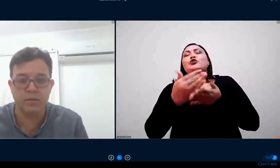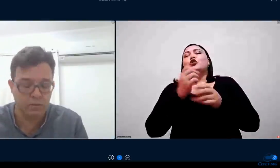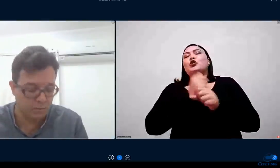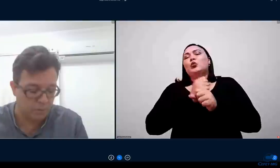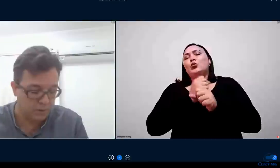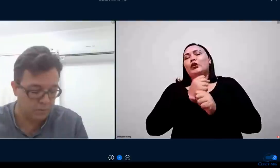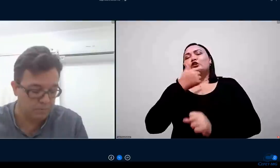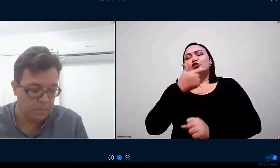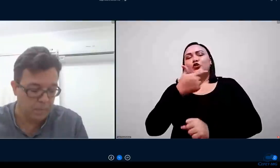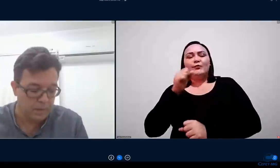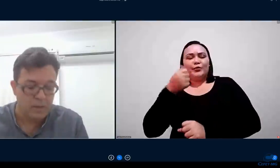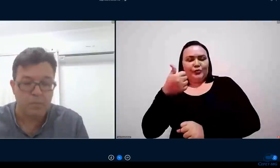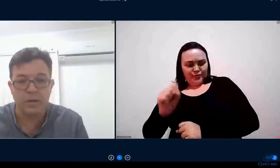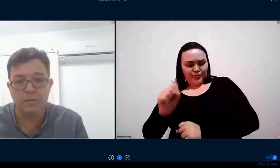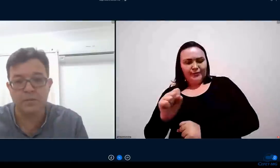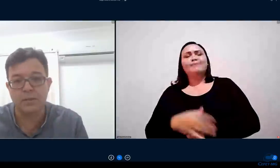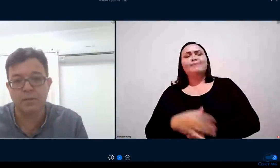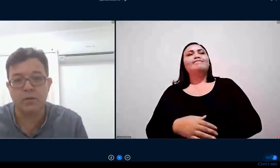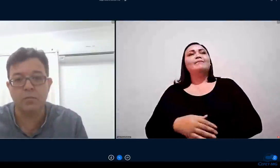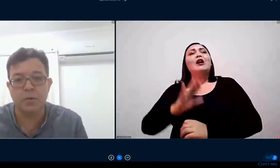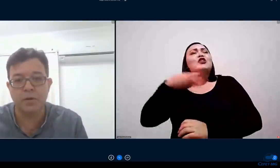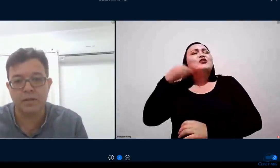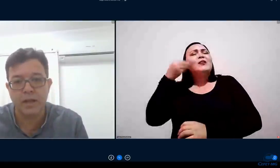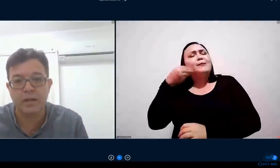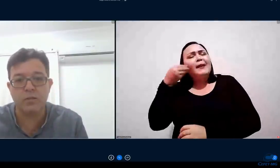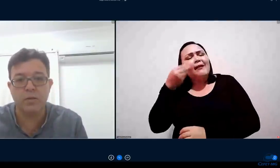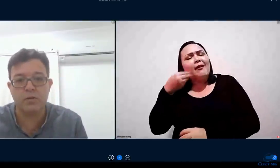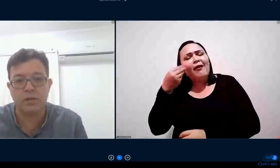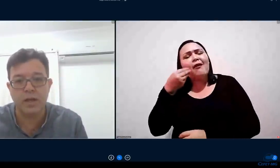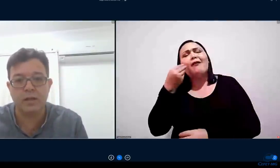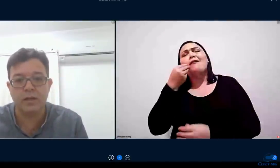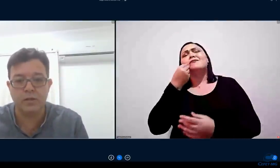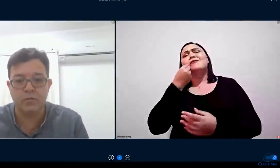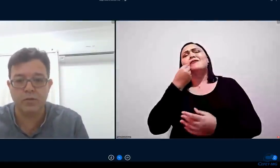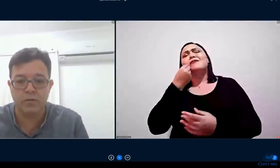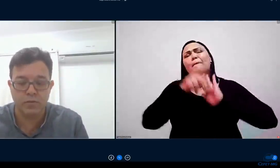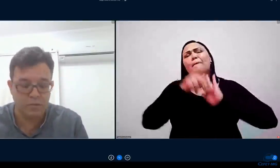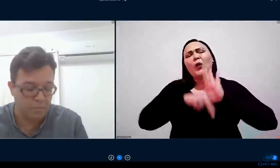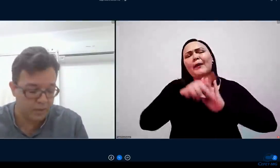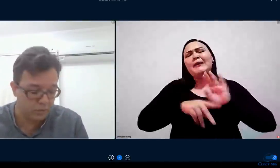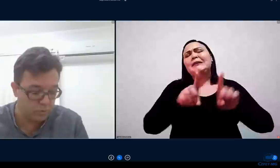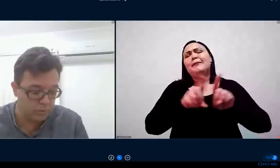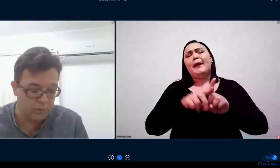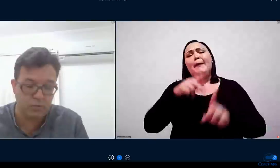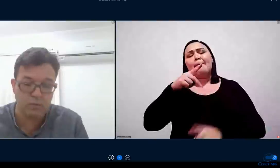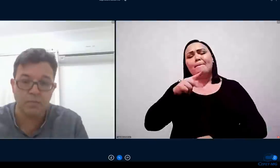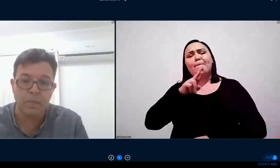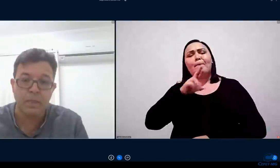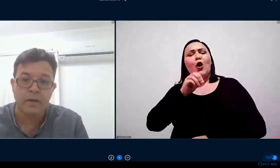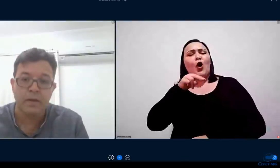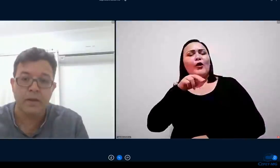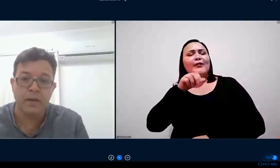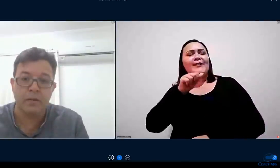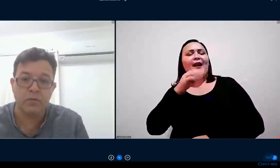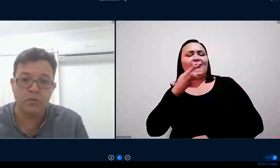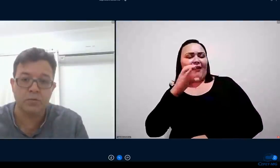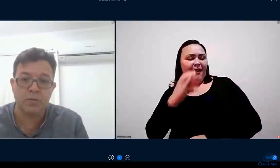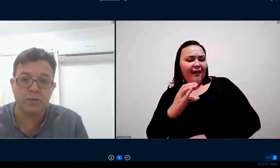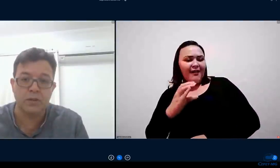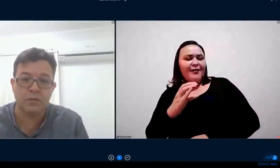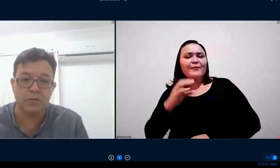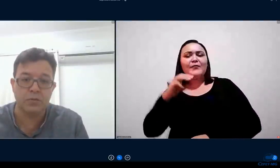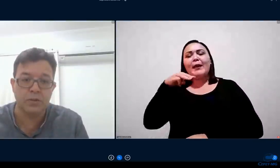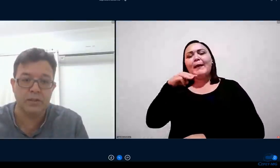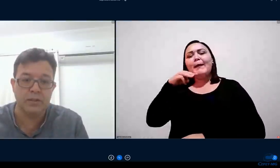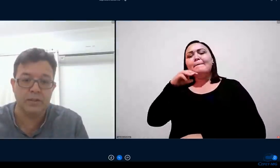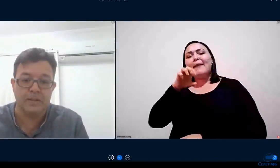implantação do ensino remoto programas também como o Pronatec o Mediotec que a instituição fez parte tudo isso nos últimos